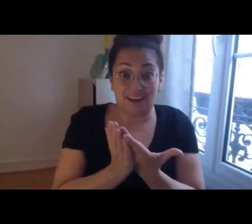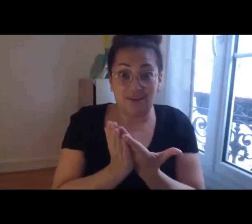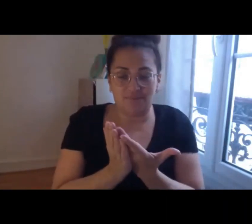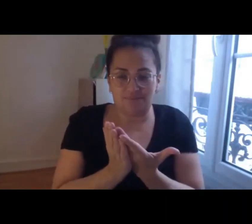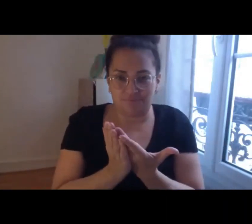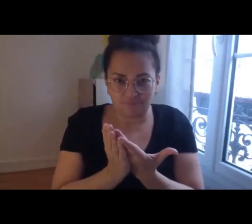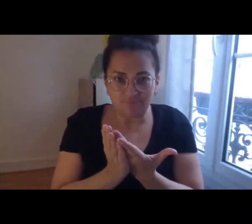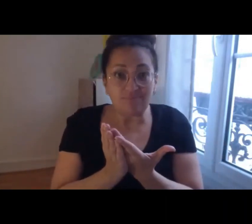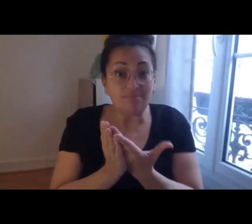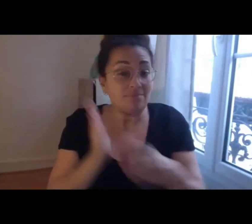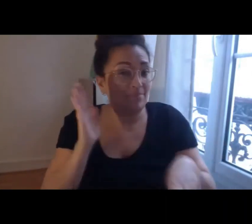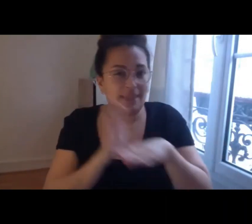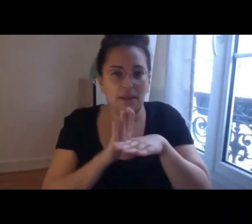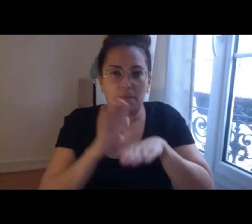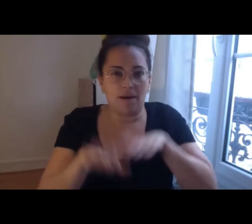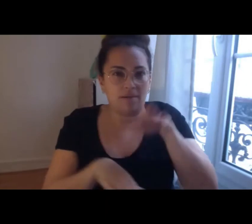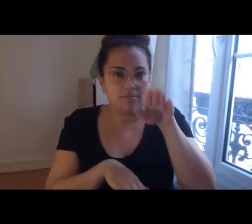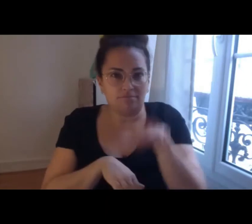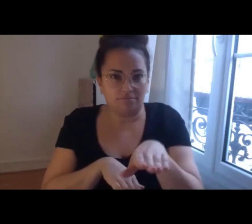les